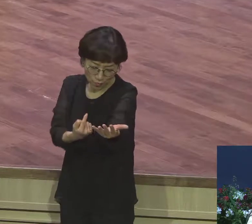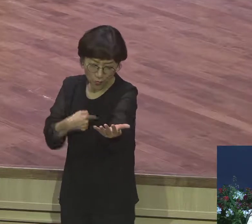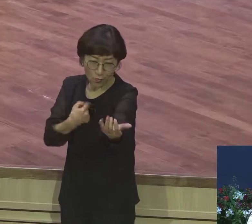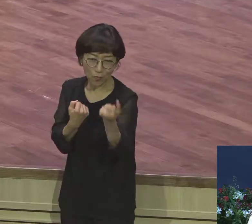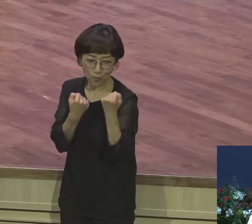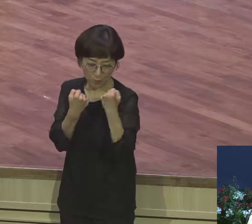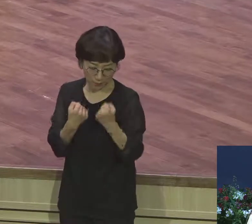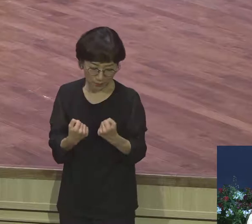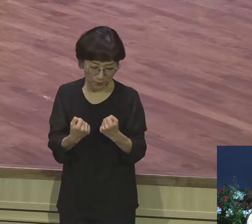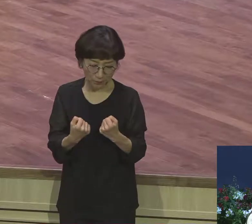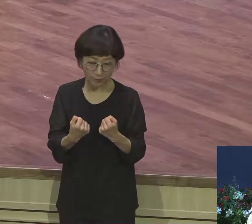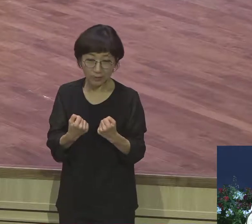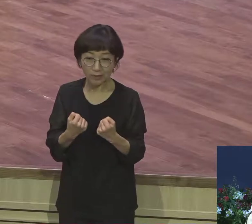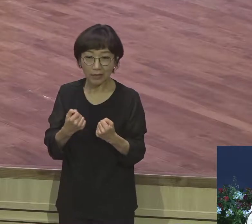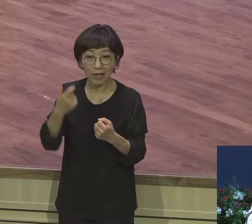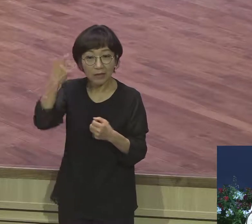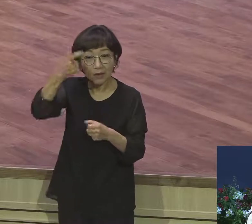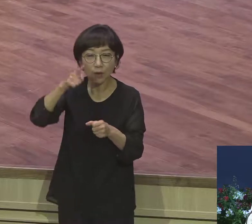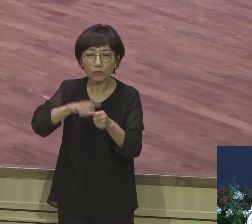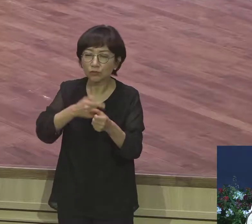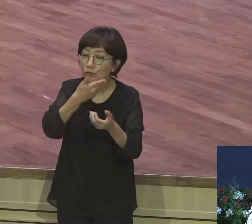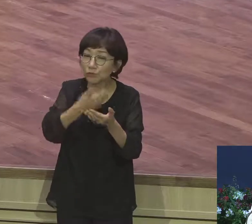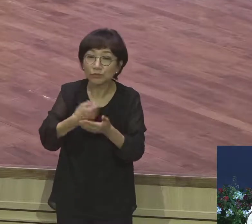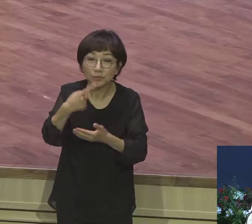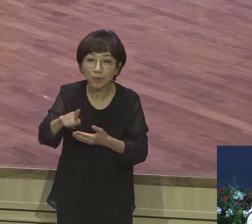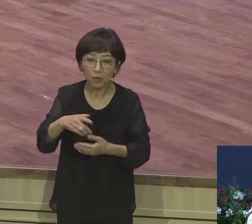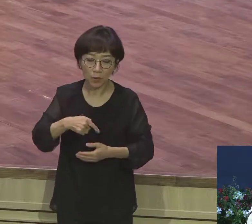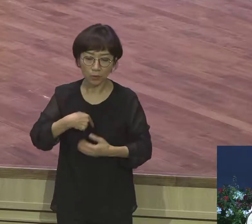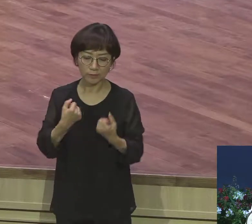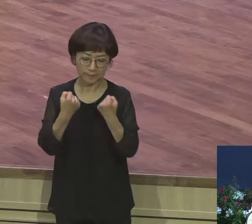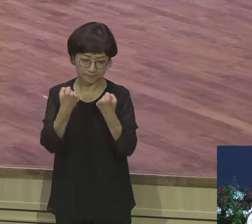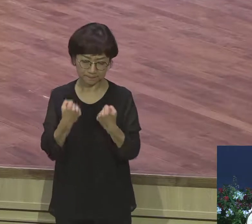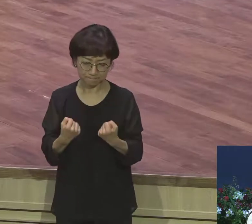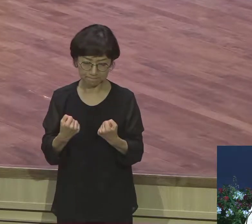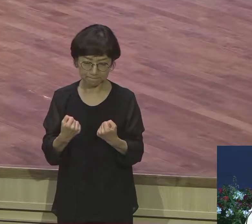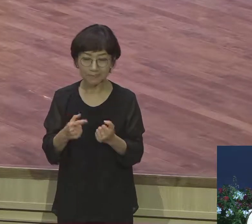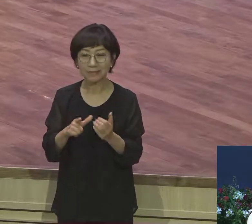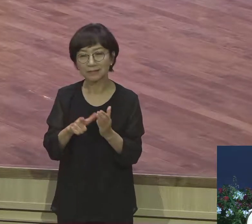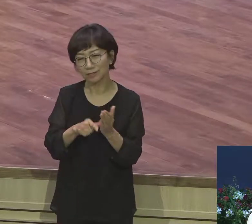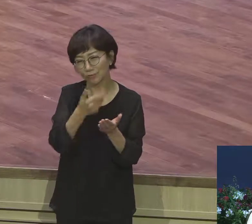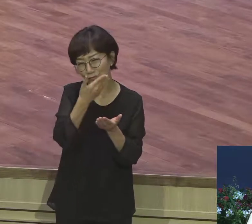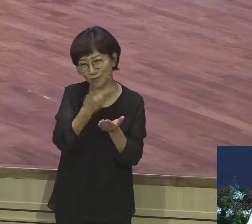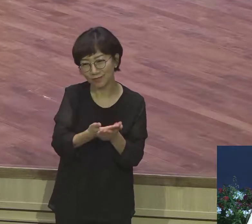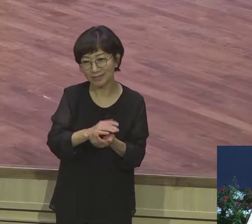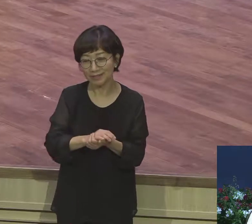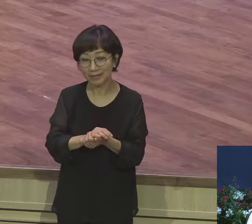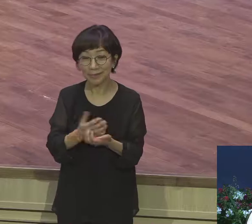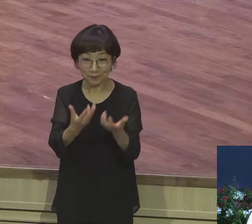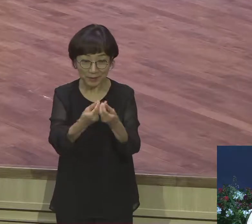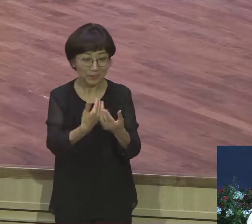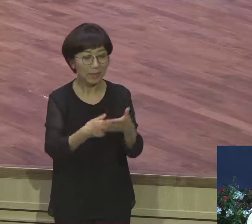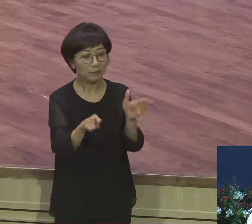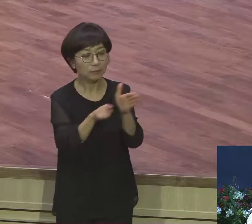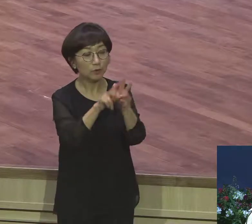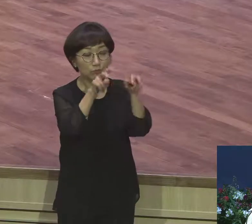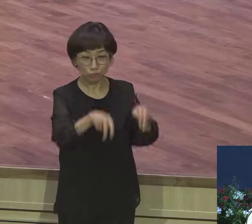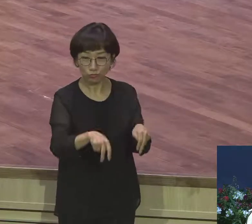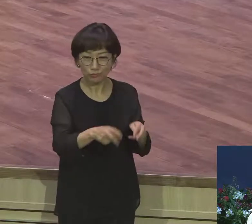뭐냐 홀로 있는 시간입니다 홀로 있는 시간 불신자들은 홀로 있으면 우울증 오고 홀로 있으면 외롭다 혼자 있으면 막